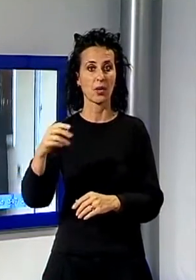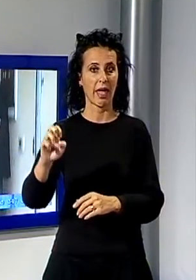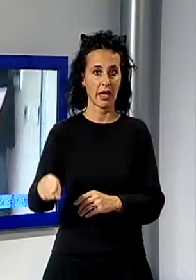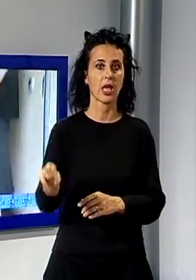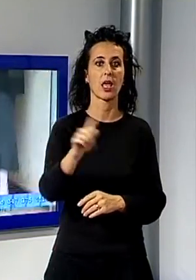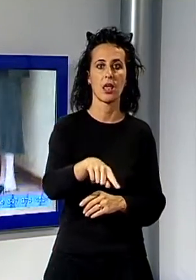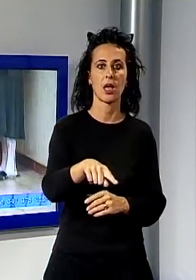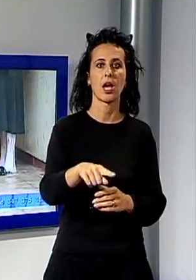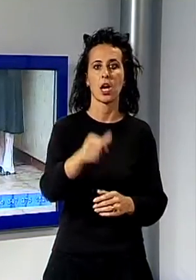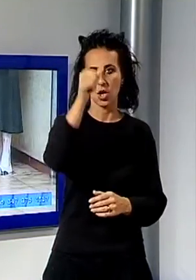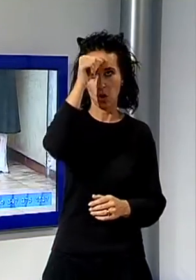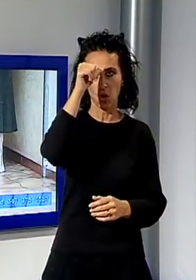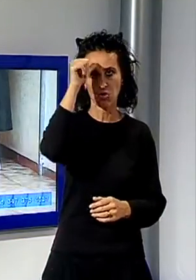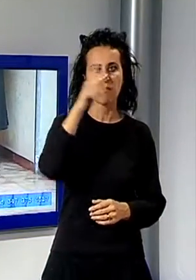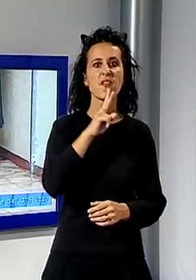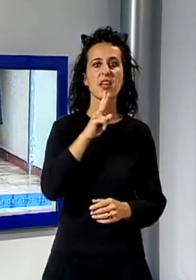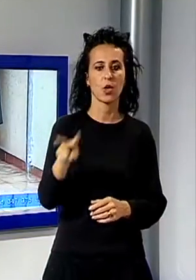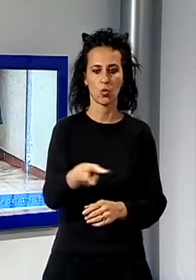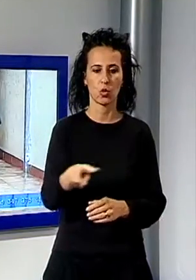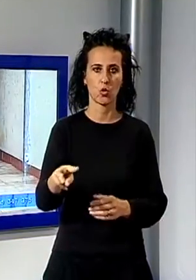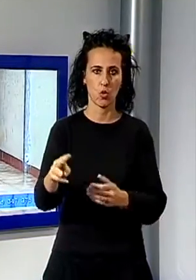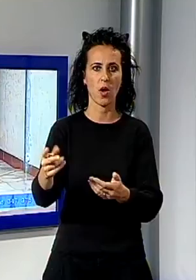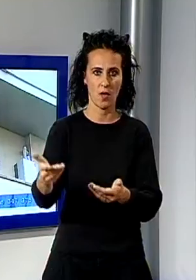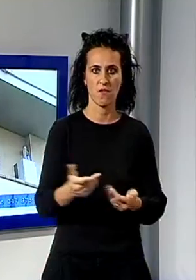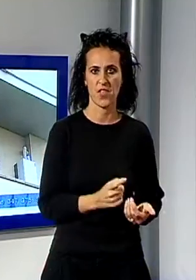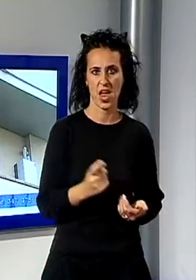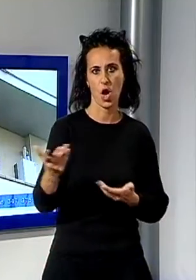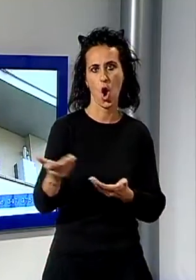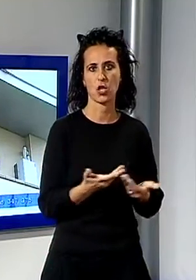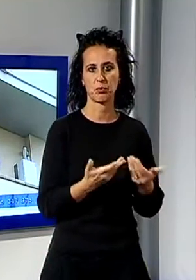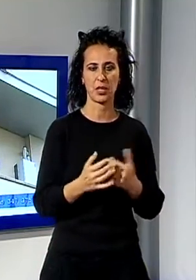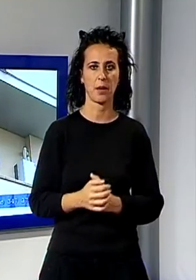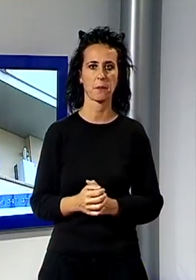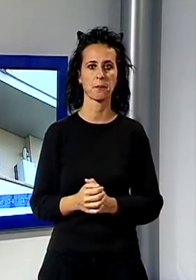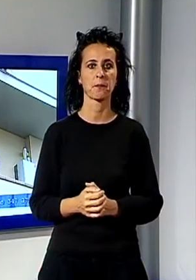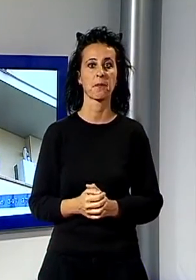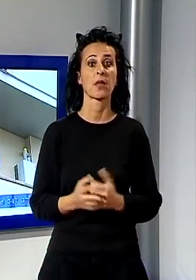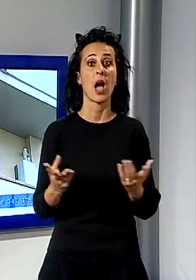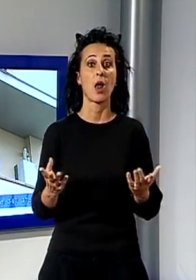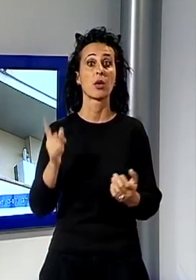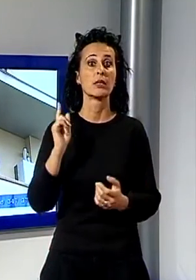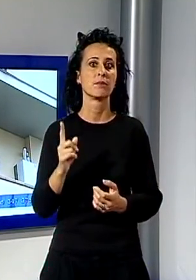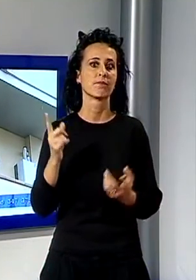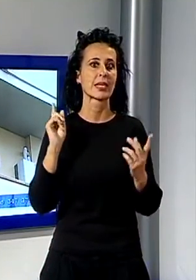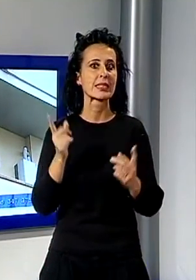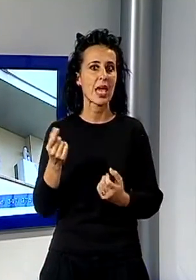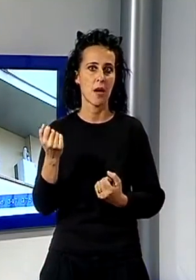pratiche. Non cercare di salvare quello che ormai è magari insalvabile, quindi se ho la macchina che è nello scantinato della